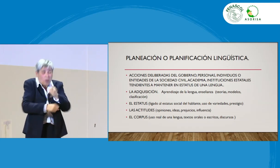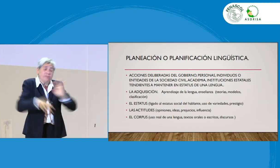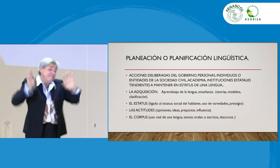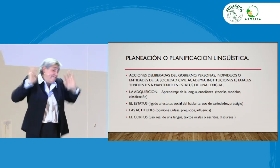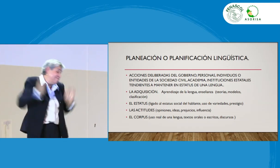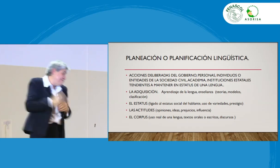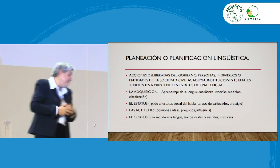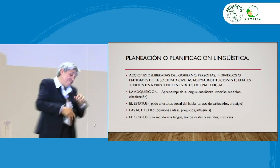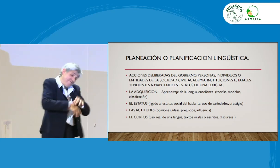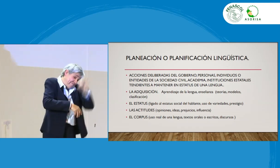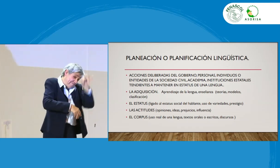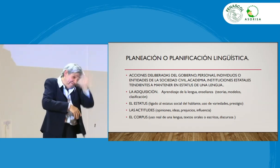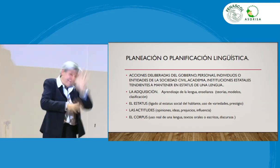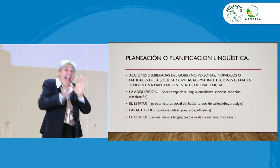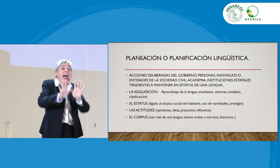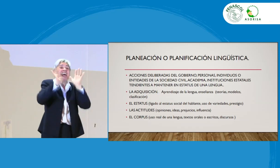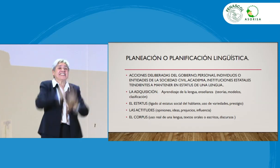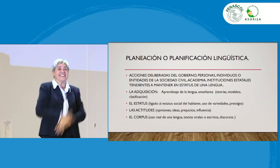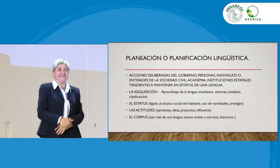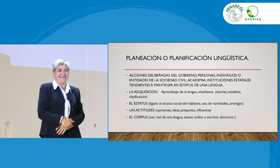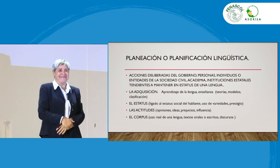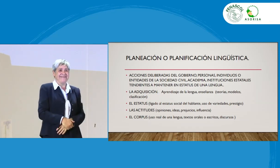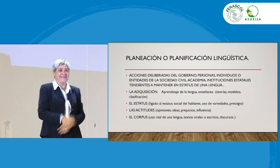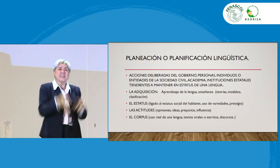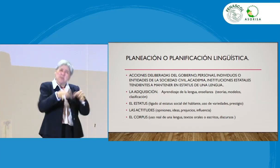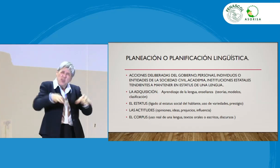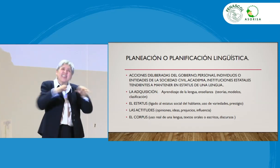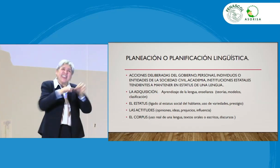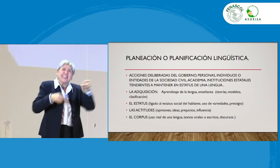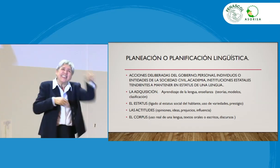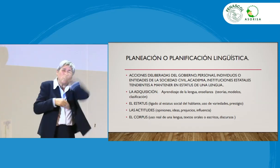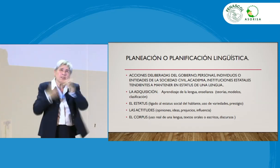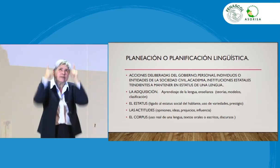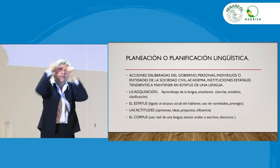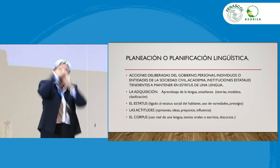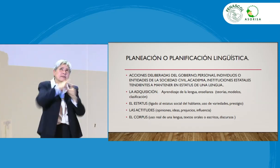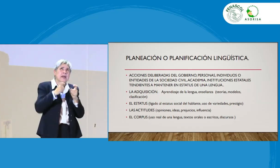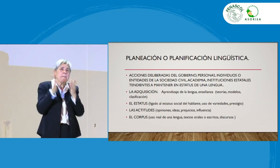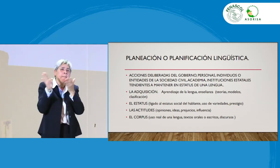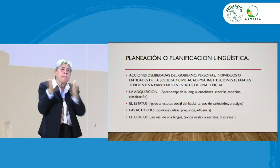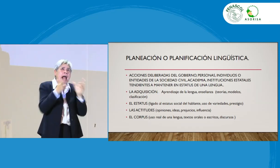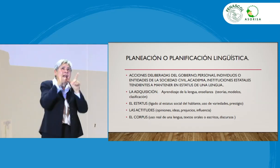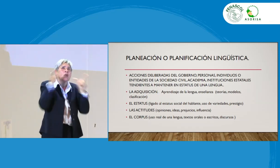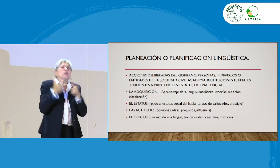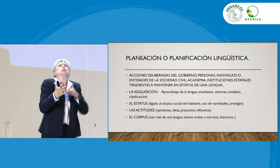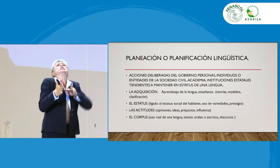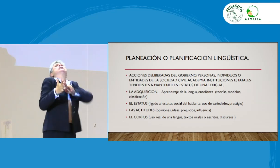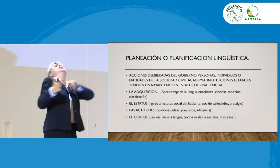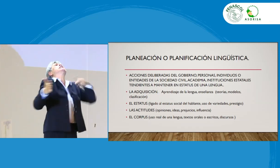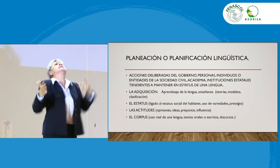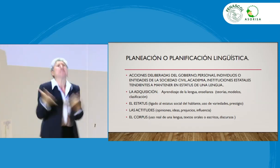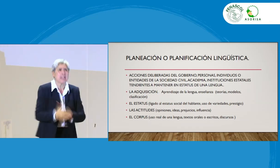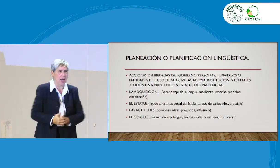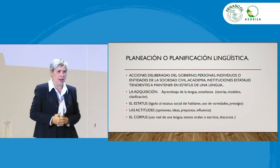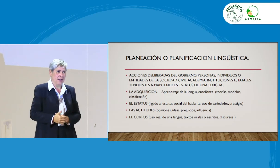una lengua, una seña, esa es parte de la lengua. Entonces, tenemos que reflexionar en la planeación lingüística qué significa.